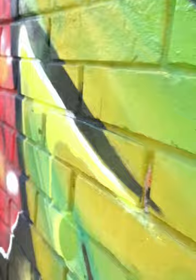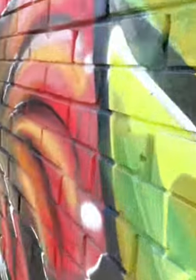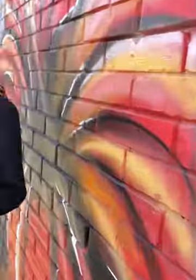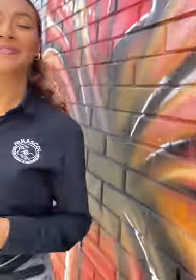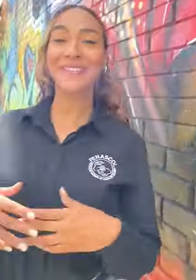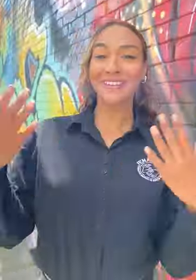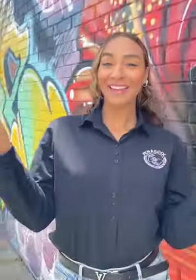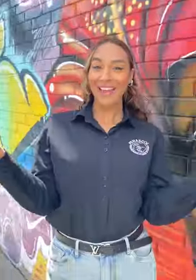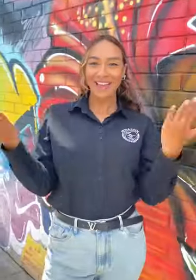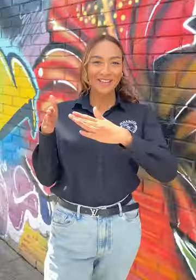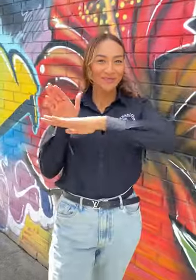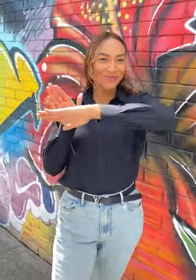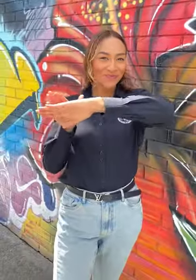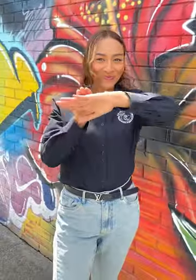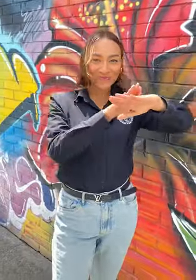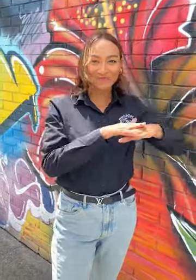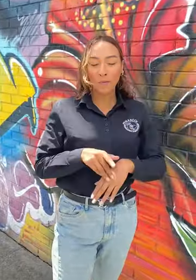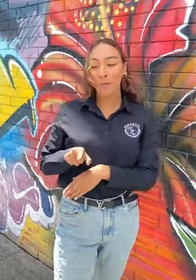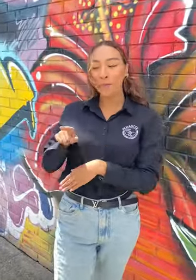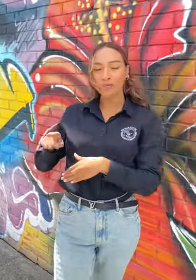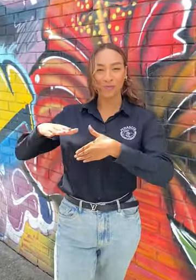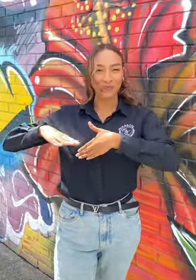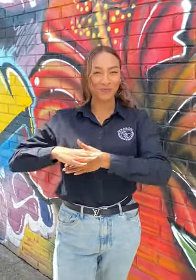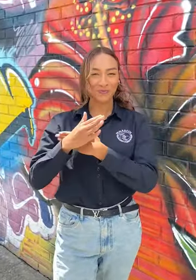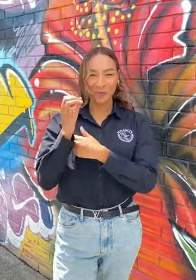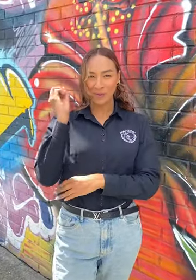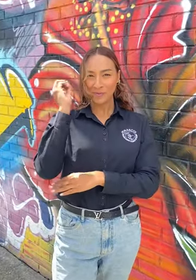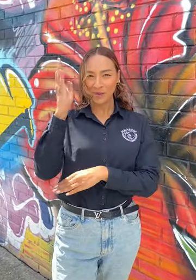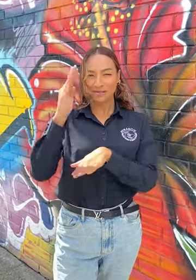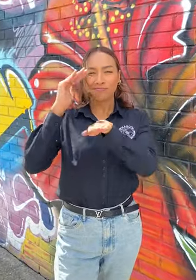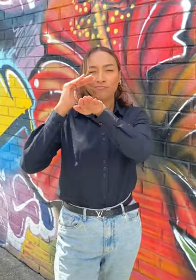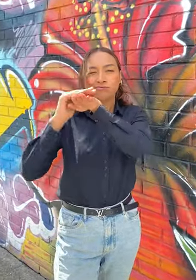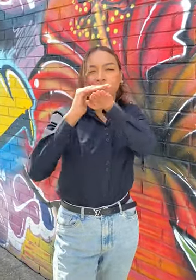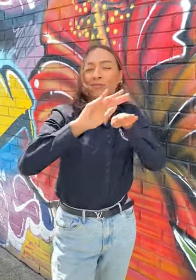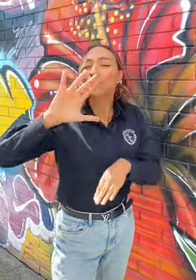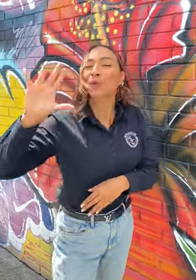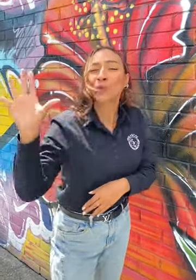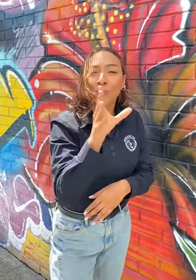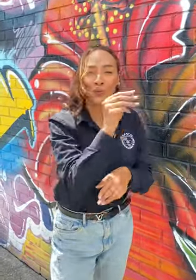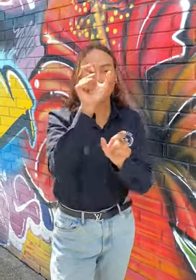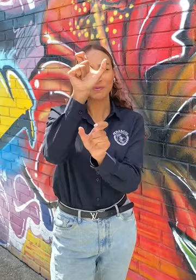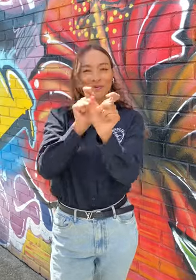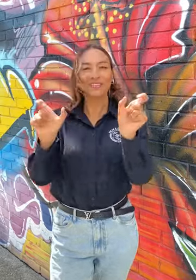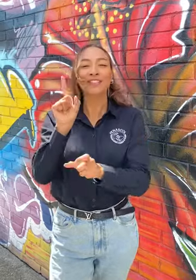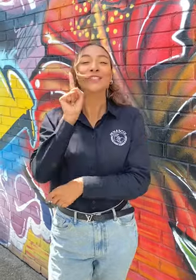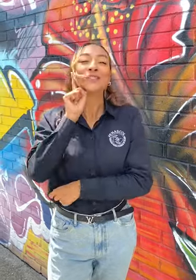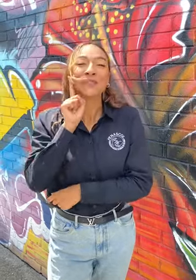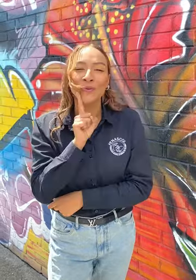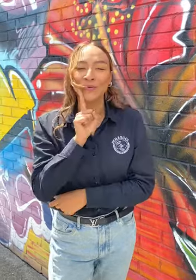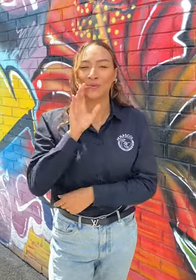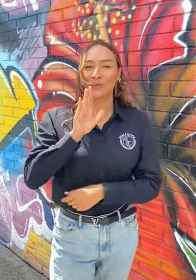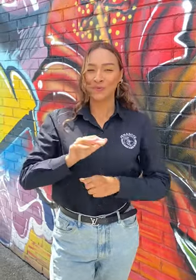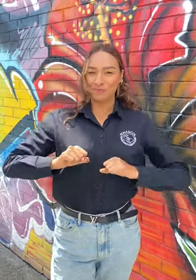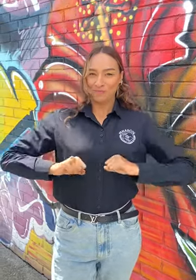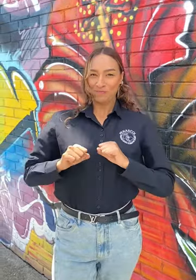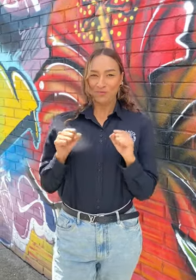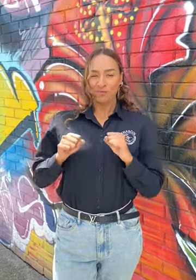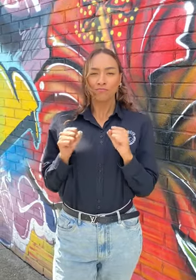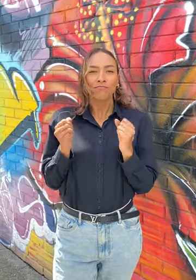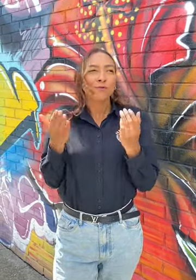Les tenemos una buena noticia. El Banco de la República invita a las personas sordas que estén en Bogotá para que asistan a la